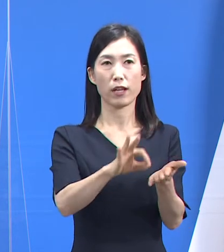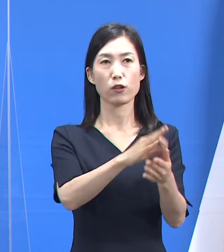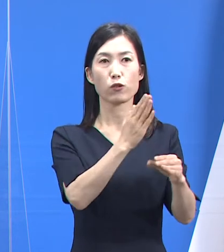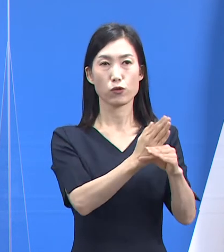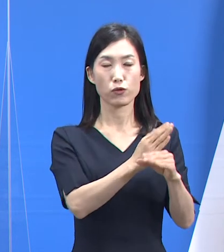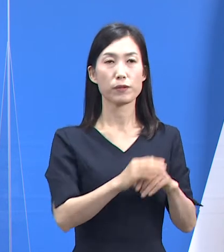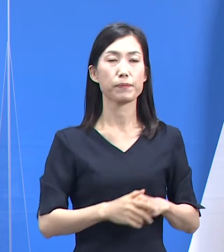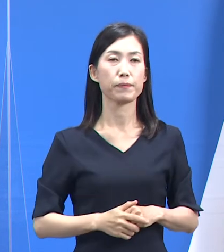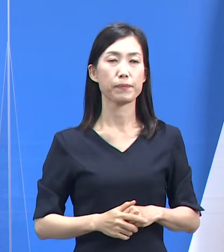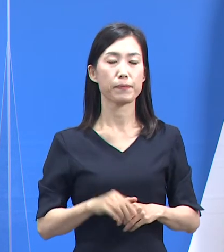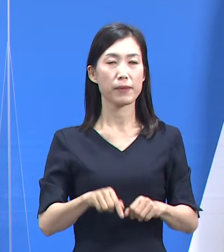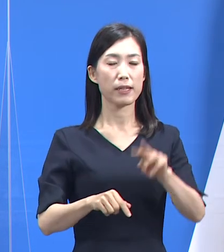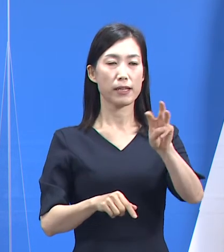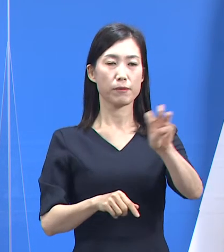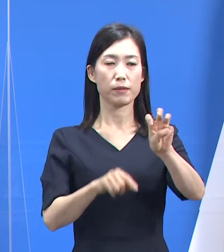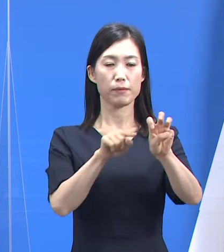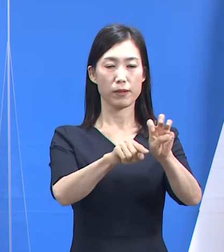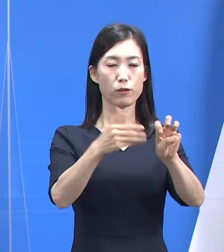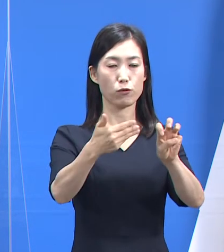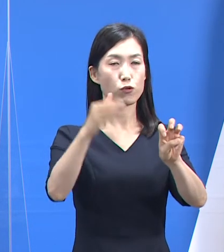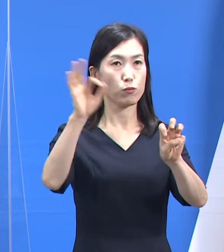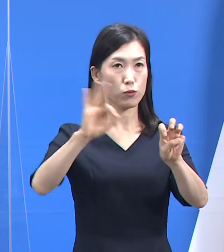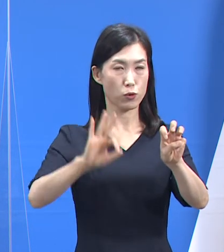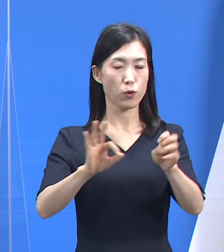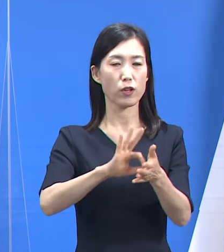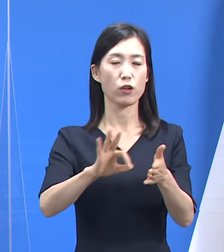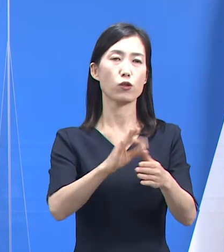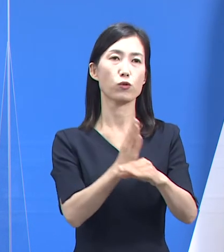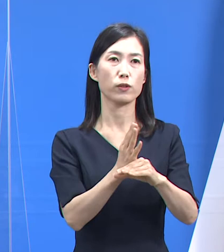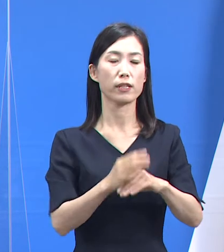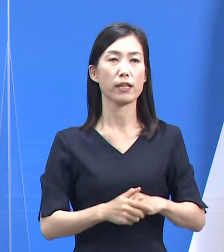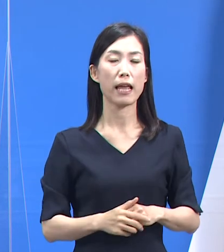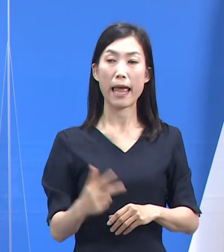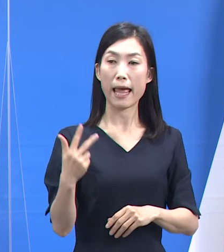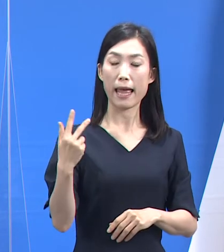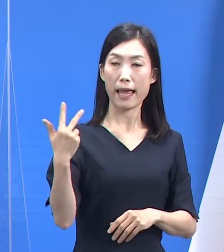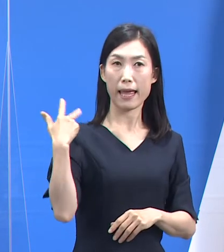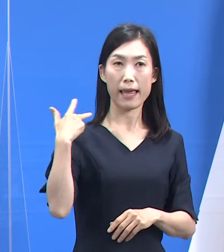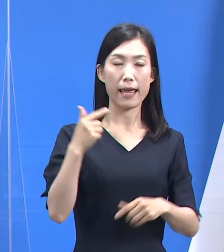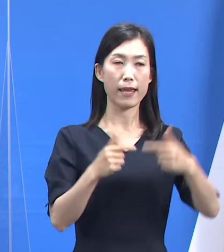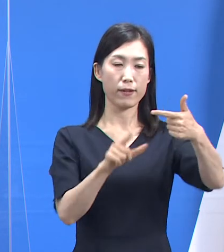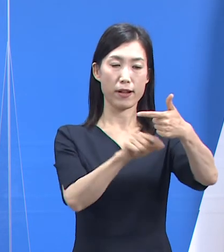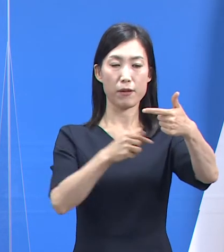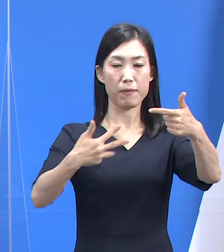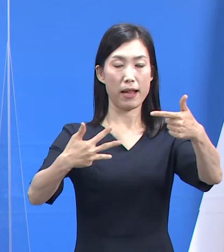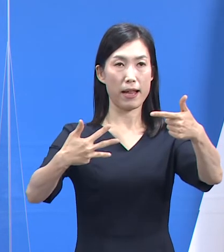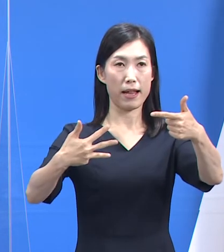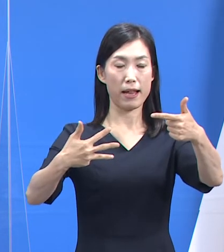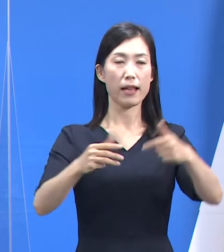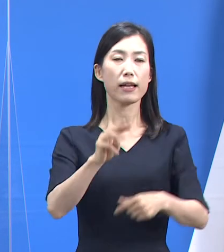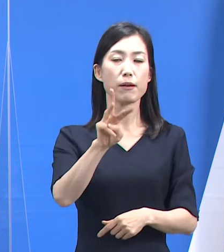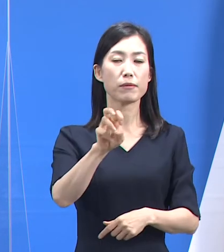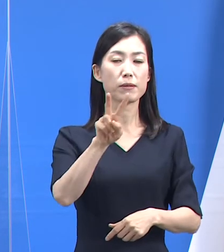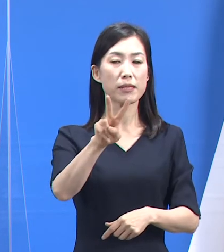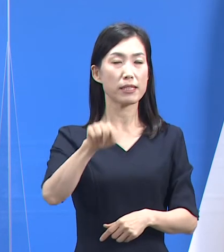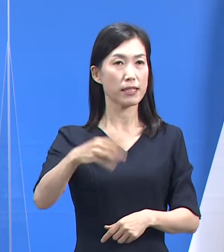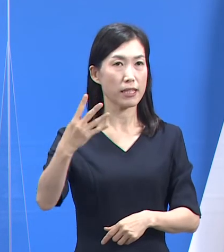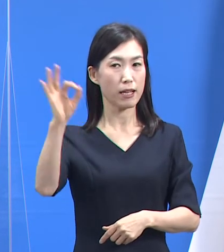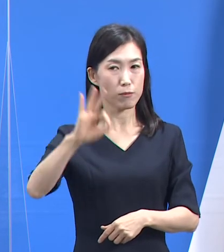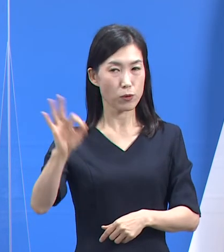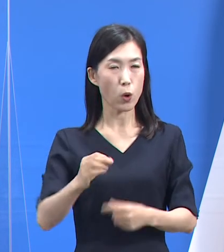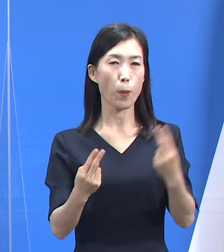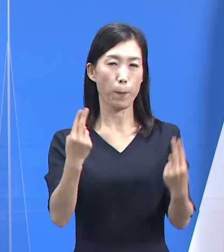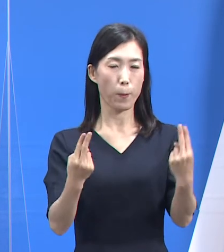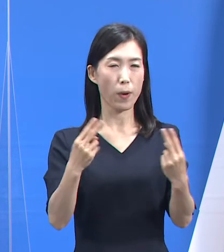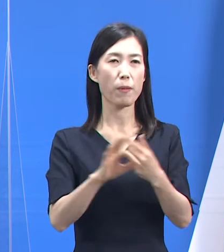현재 가동률은 30.9%입니다. 일주일 전인 6월 8일 32.4% 가동률